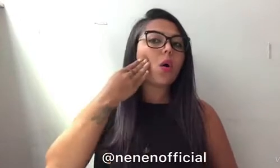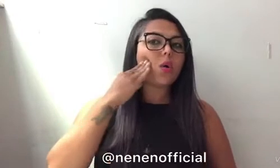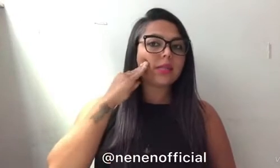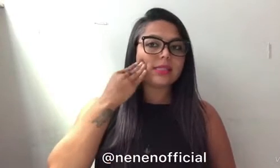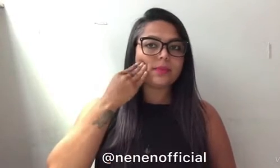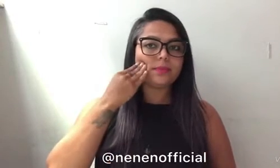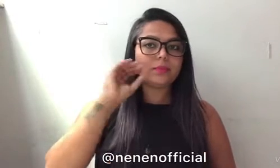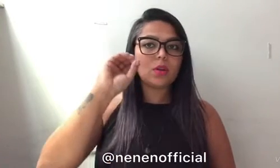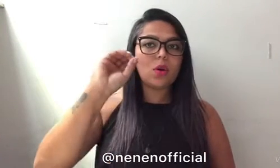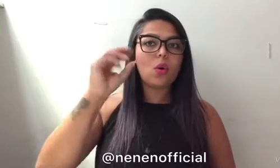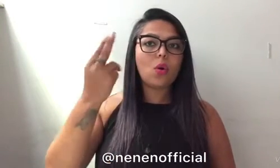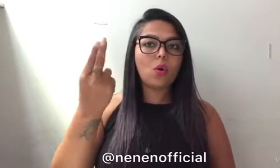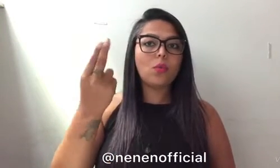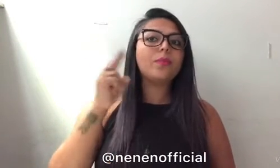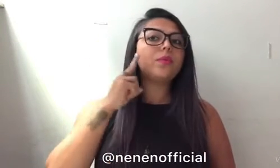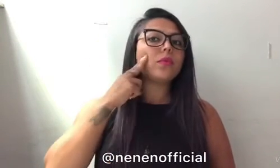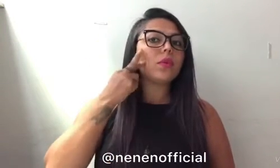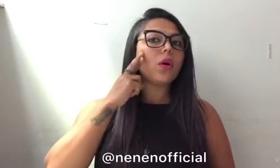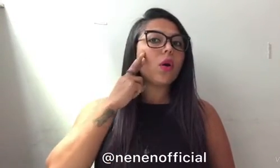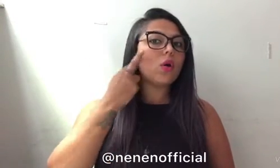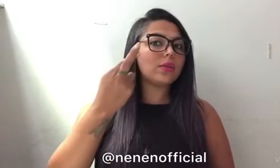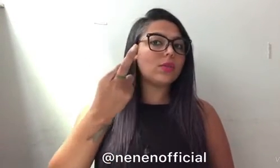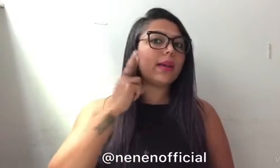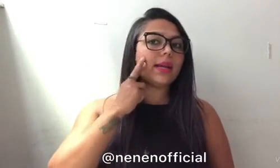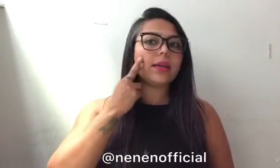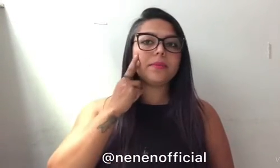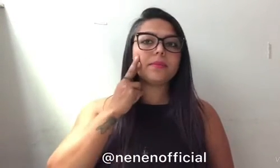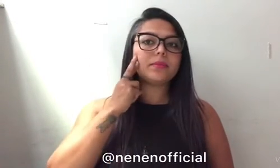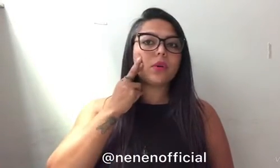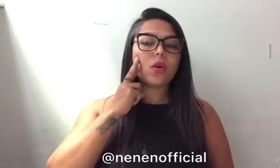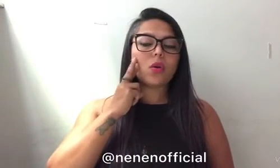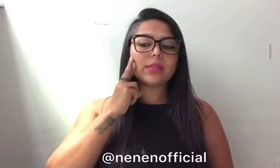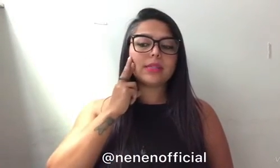Rosa. Ou rosa. Um R. Rosa.